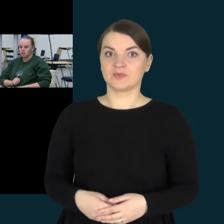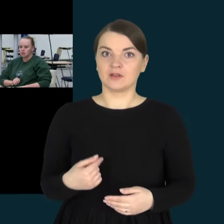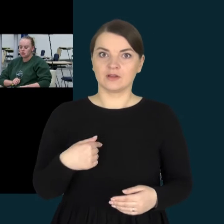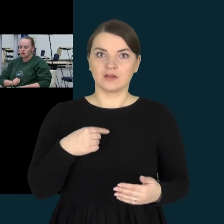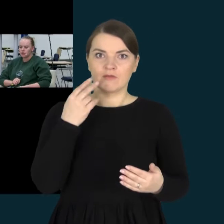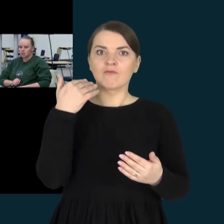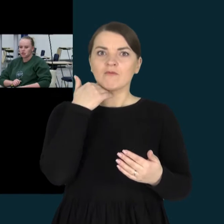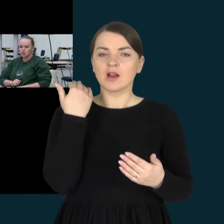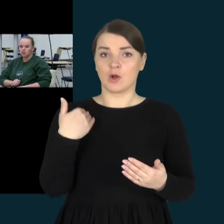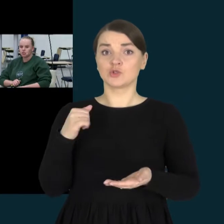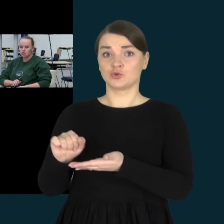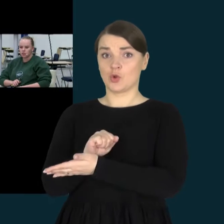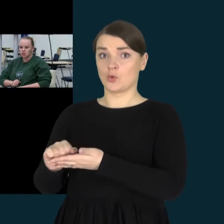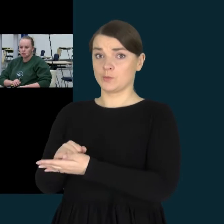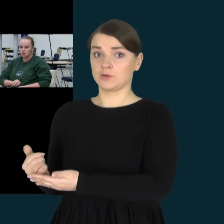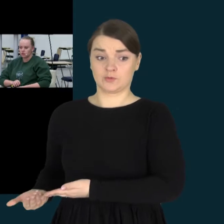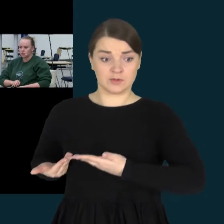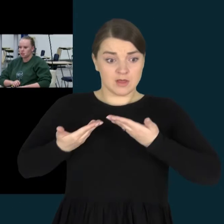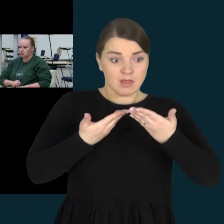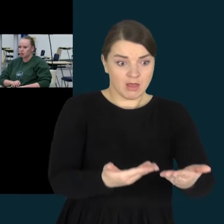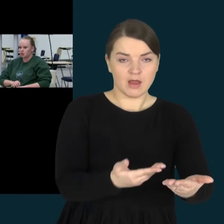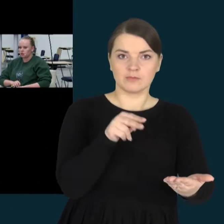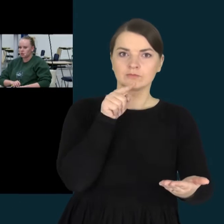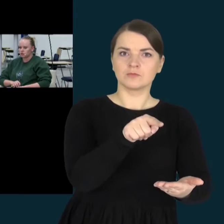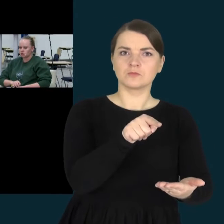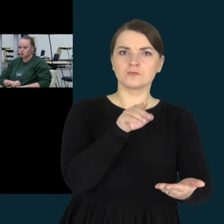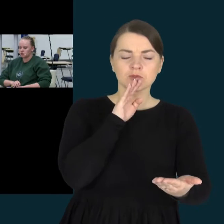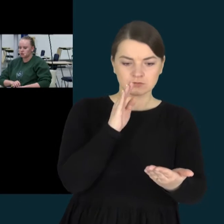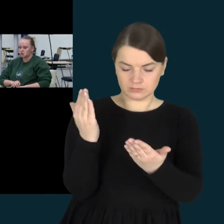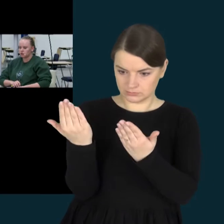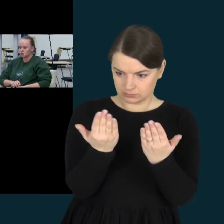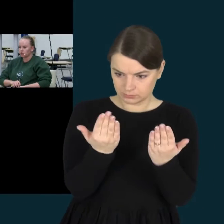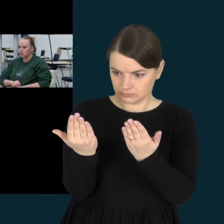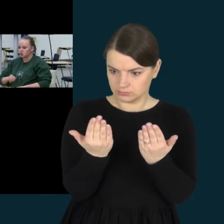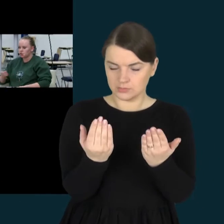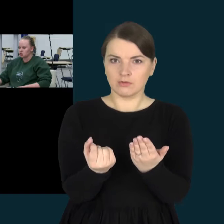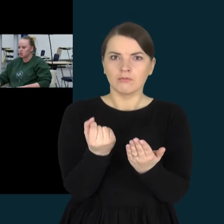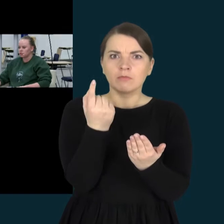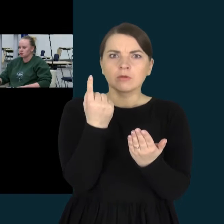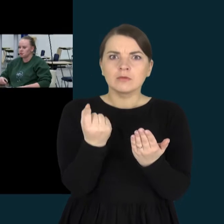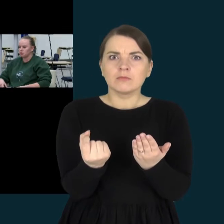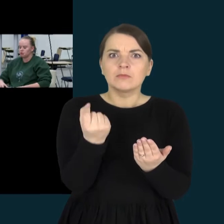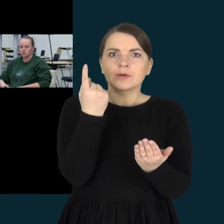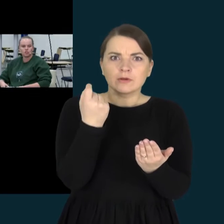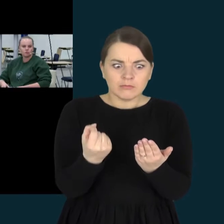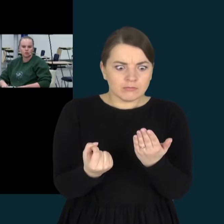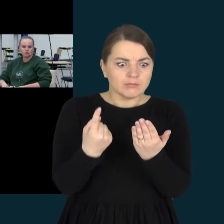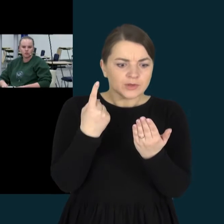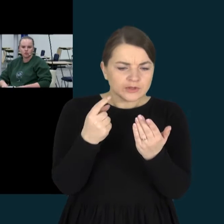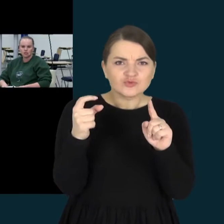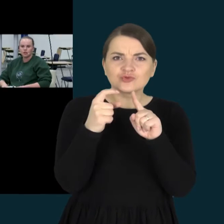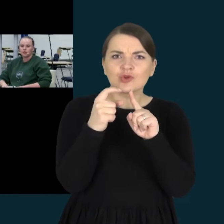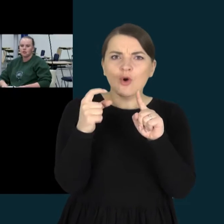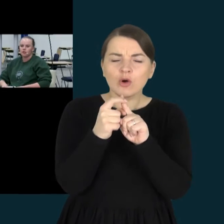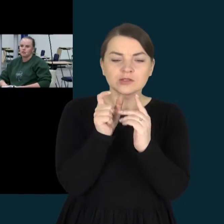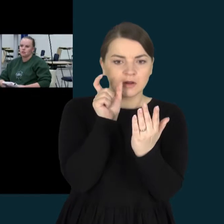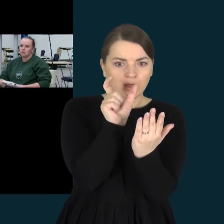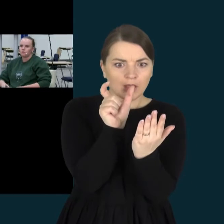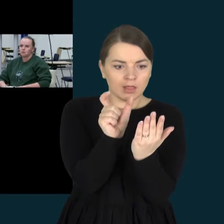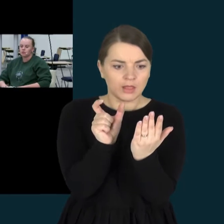atnešta išraša, jis tebėjosi, kokie žodžiai yra parašyti mano vaikui.